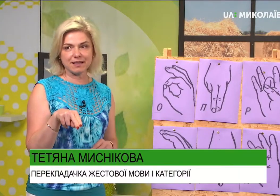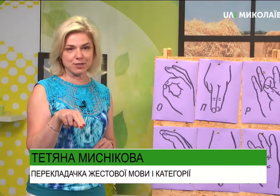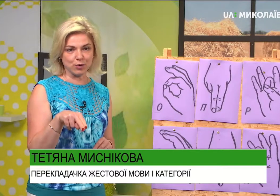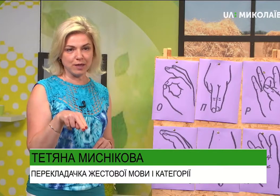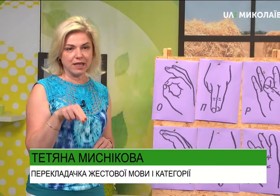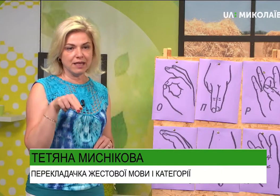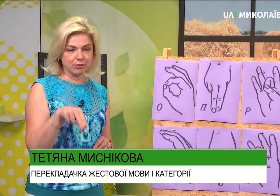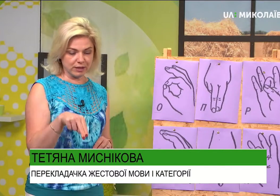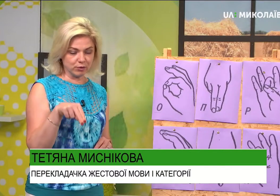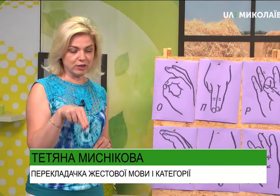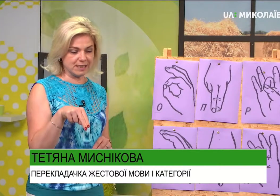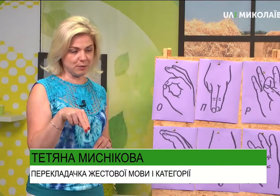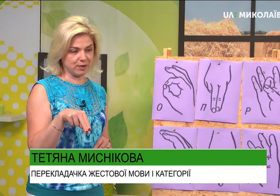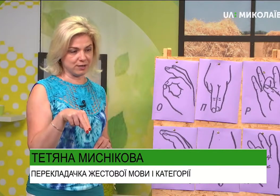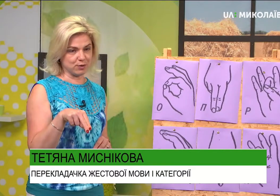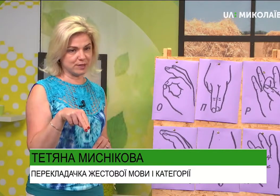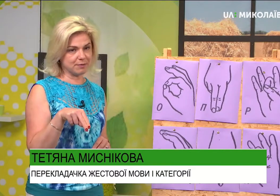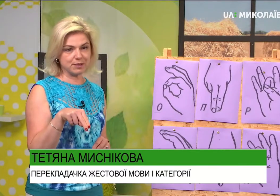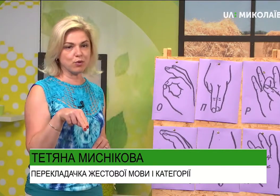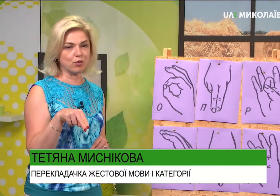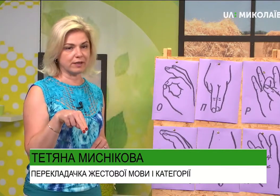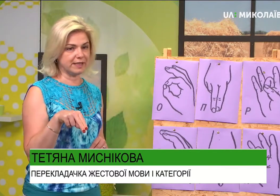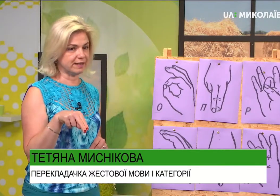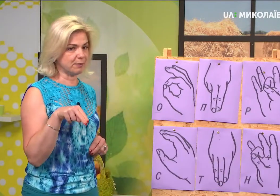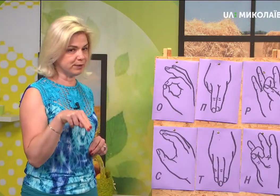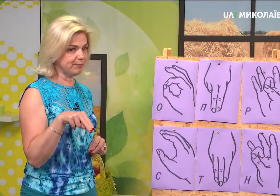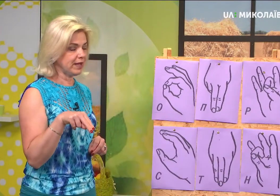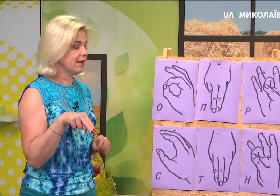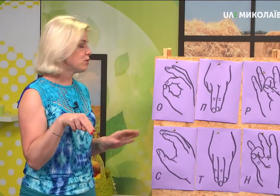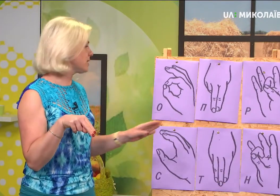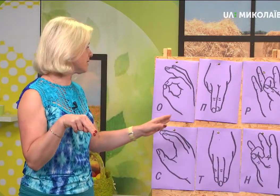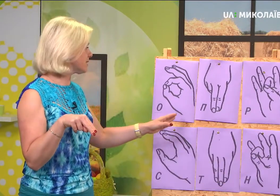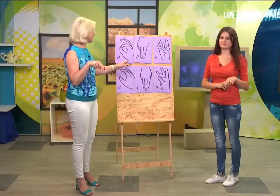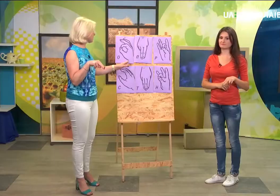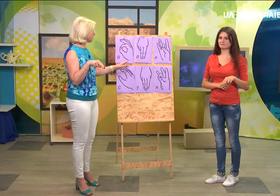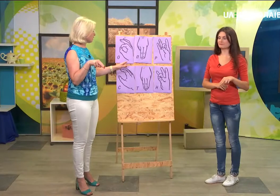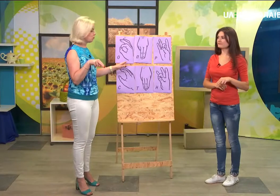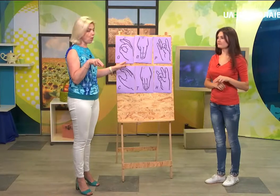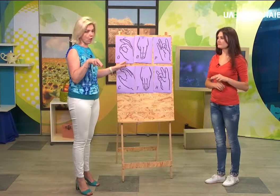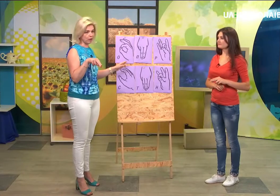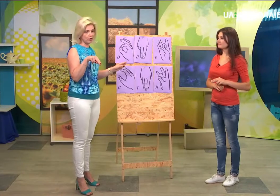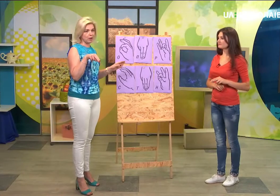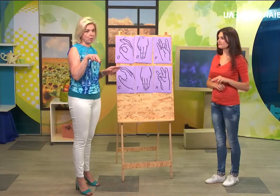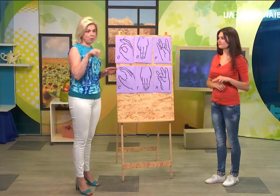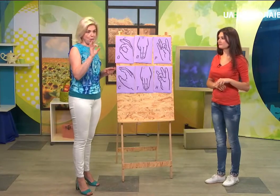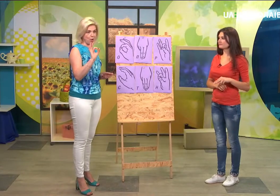разом. І так от вниз ми показуємо. Це безрухова літера П. Можна скласти склад ПО. ПО.